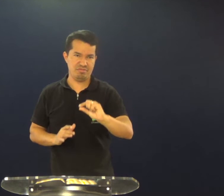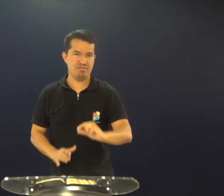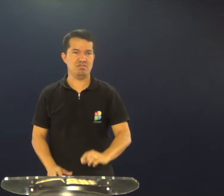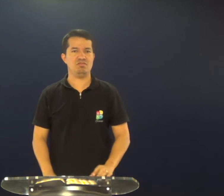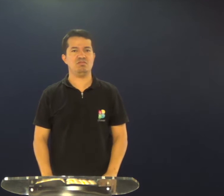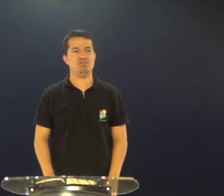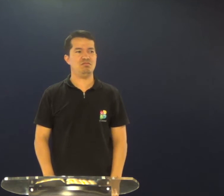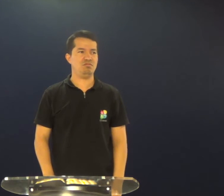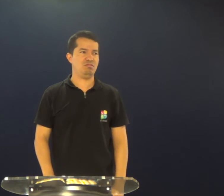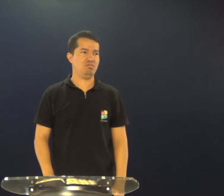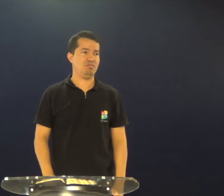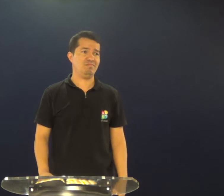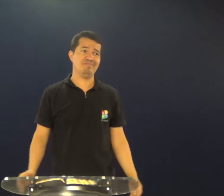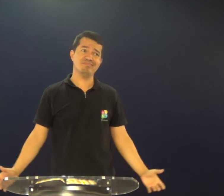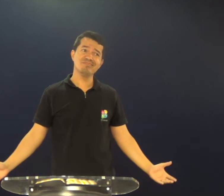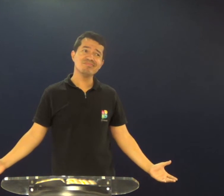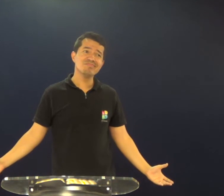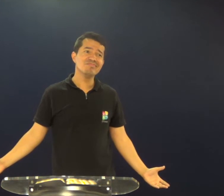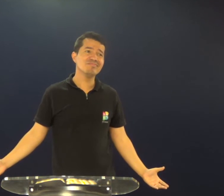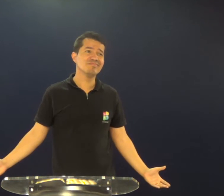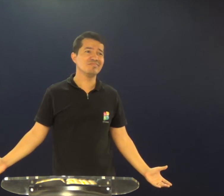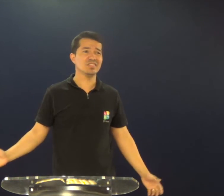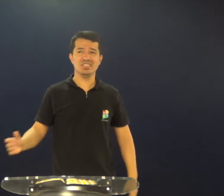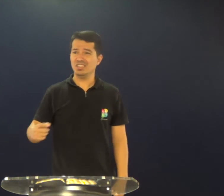o contrário, e Jesus está diminuindo.